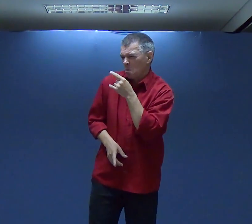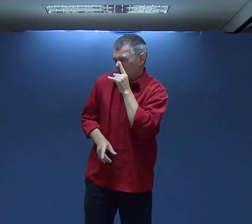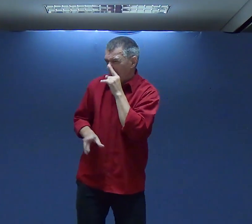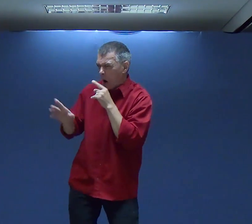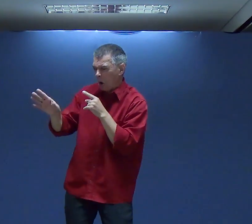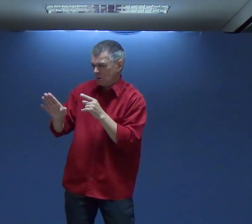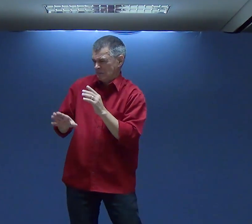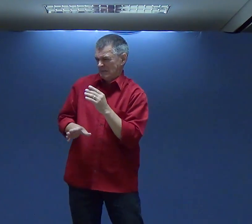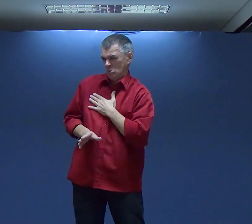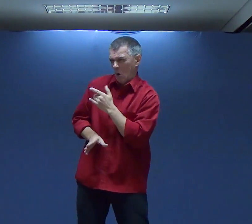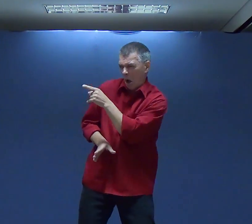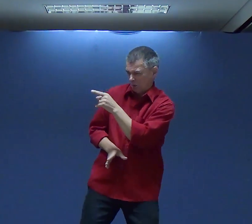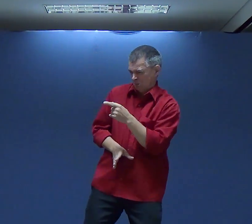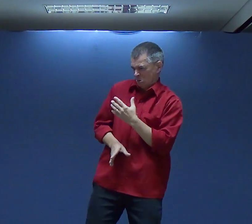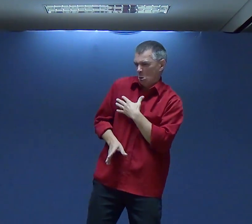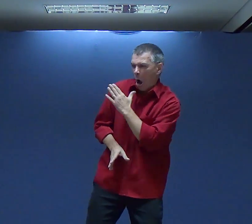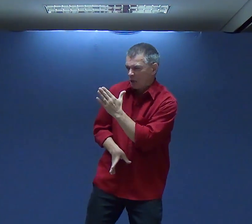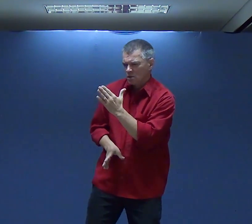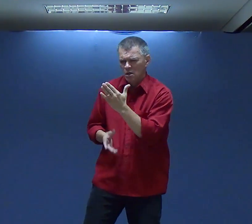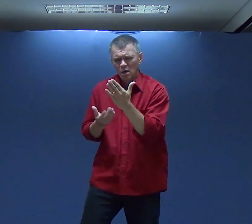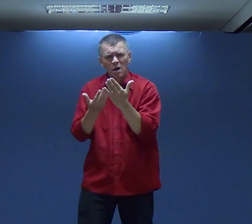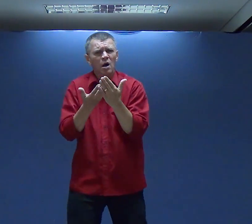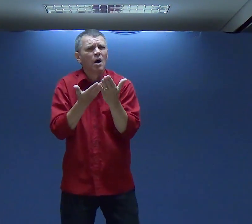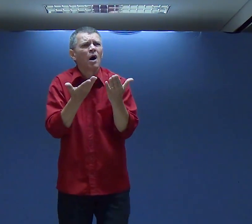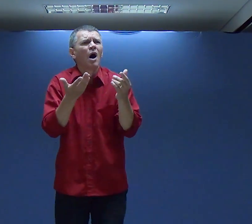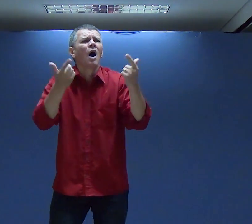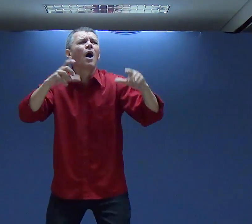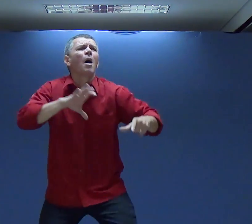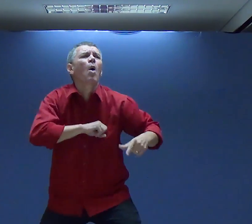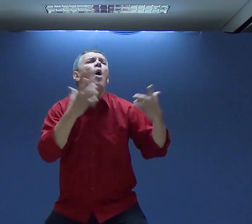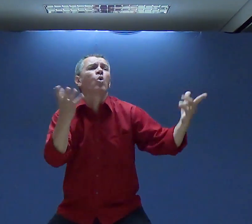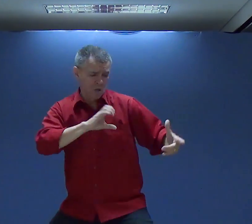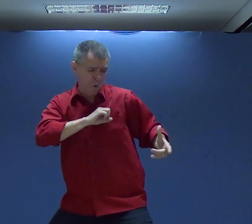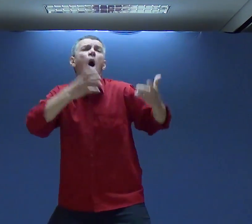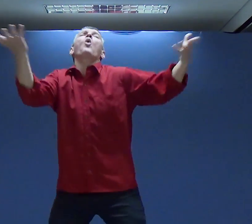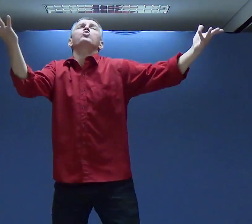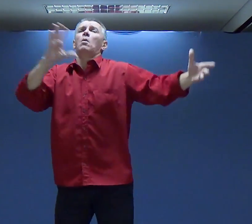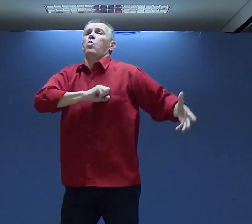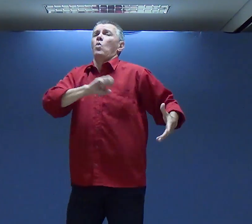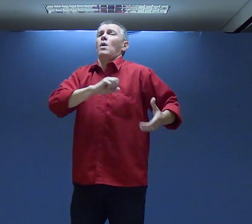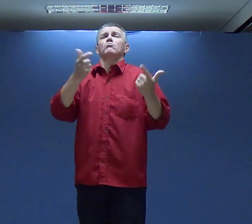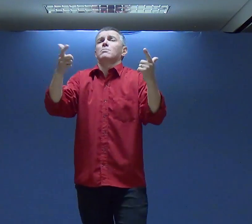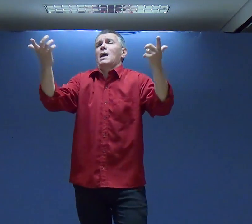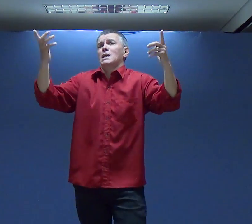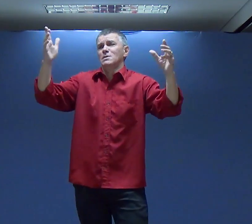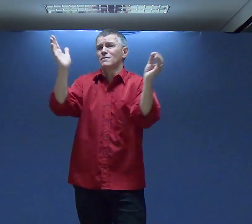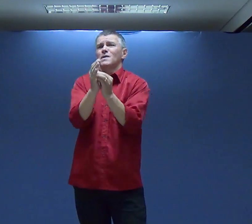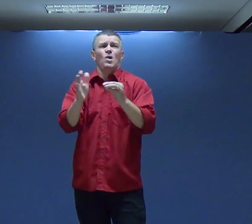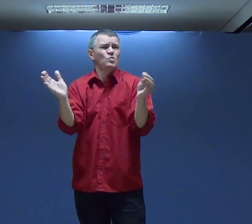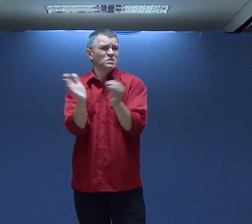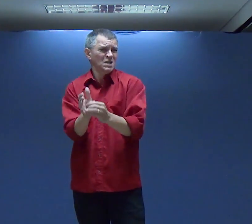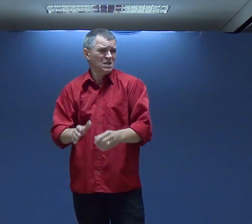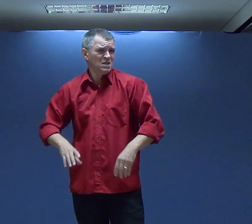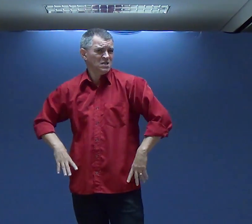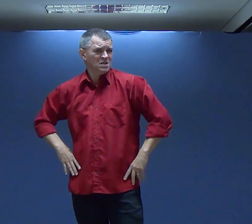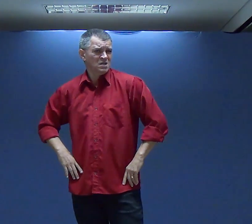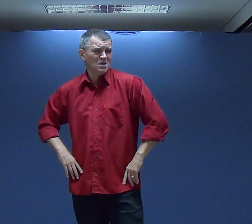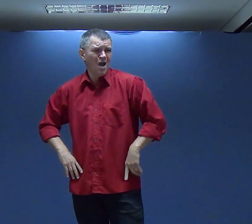Se Não pode Não Falando mal Julgando As pessoas Porque o amor O amor Que nos tem